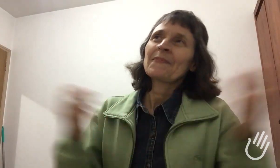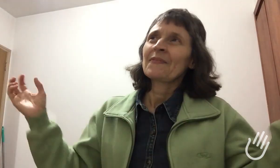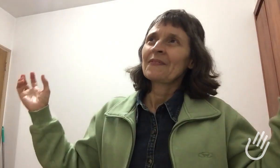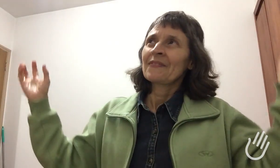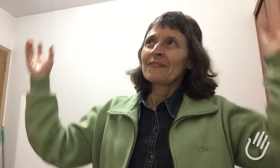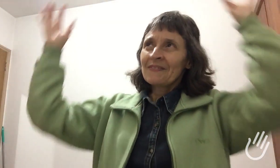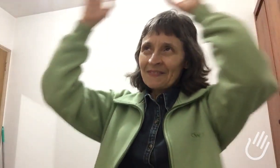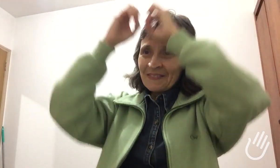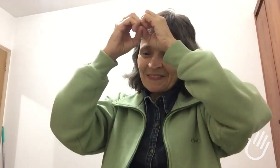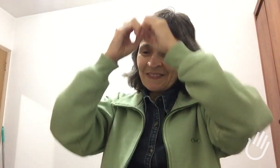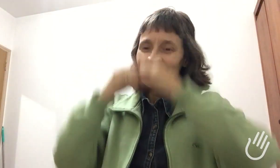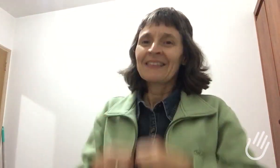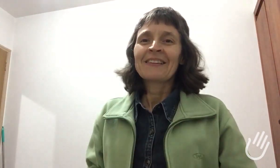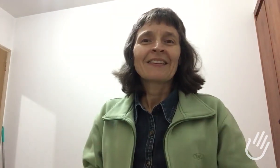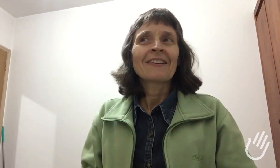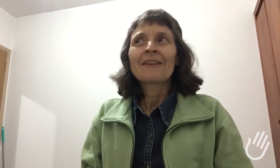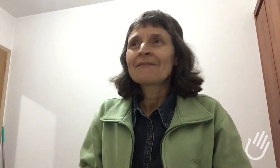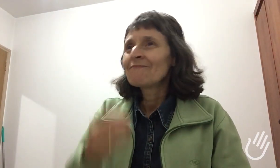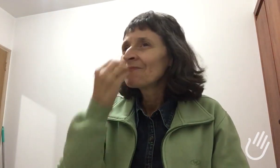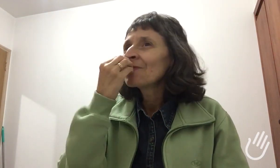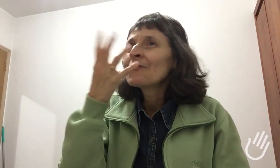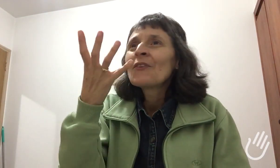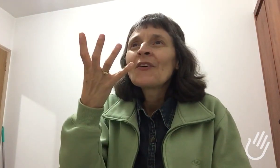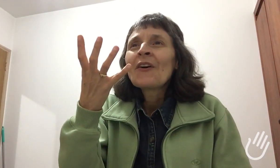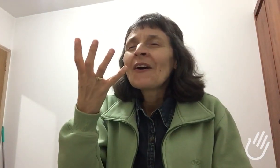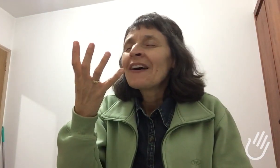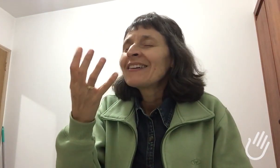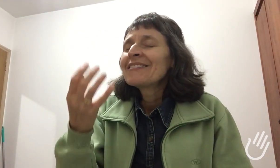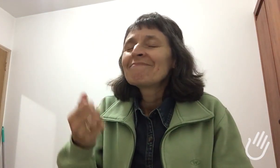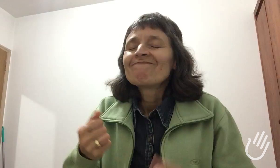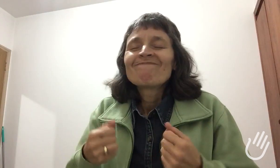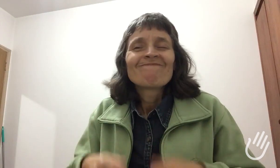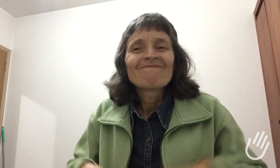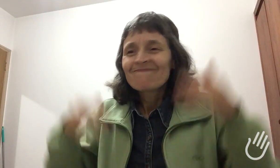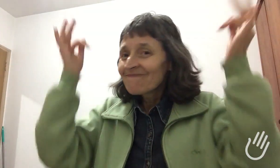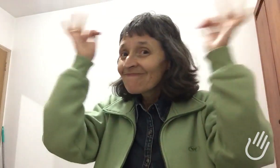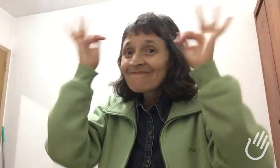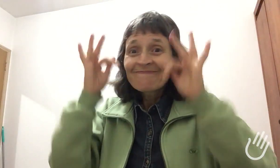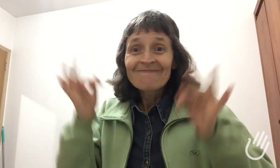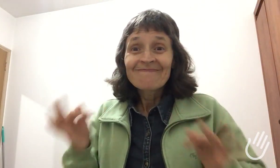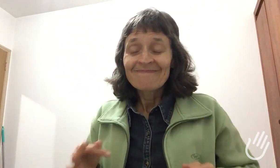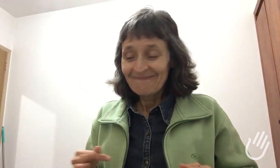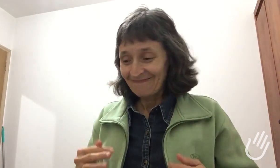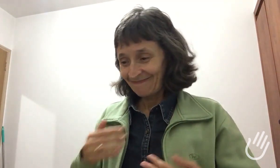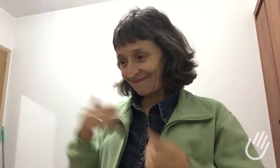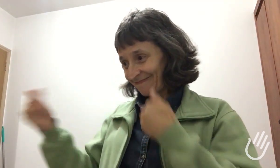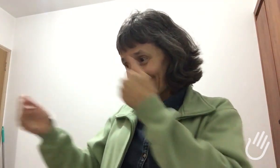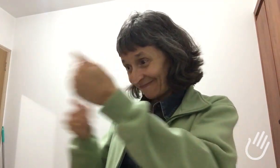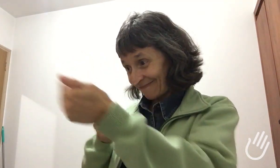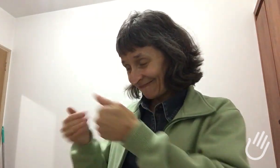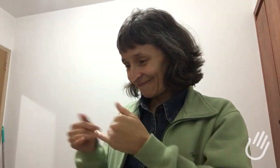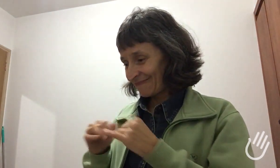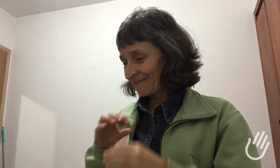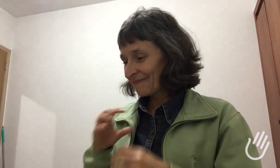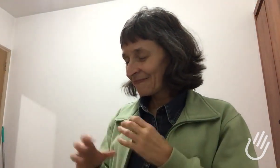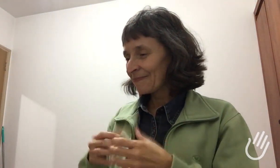Ter novos amigos e guardar eles no peito. Isso é muito bom. Isso é algo